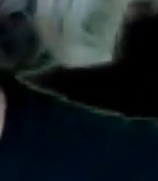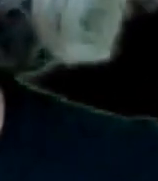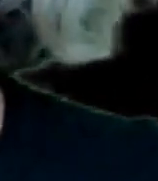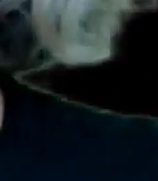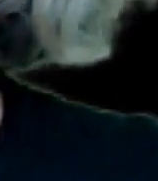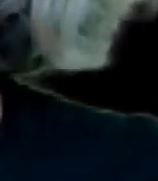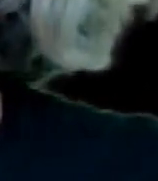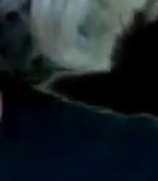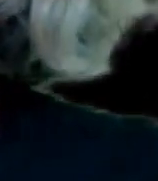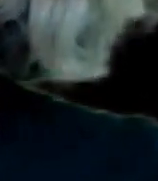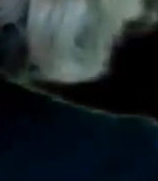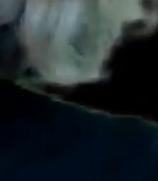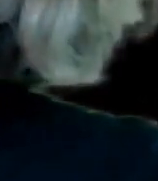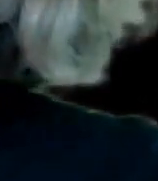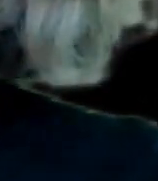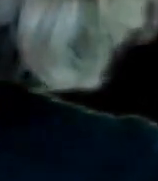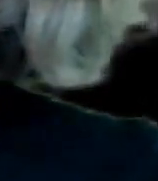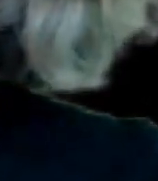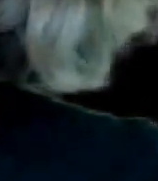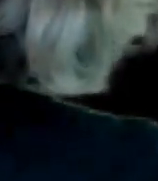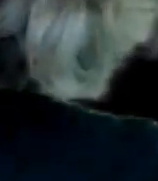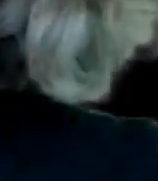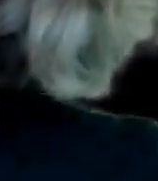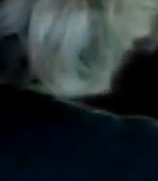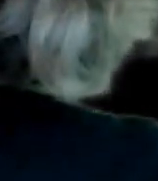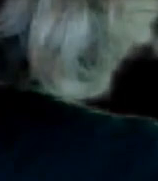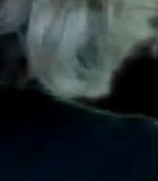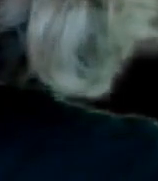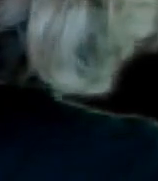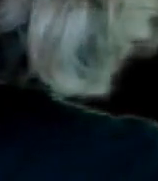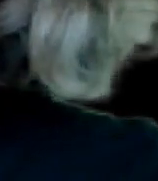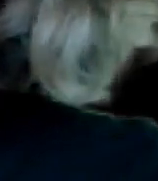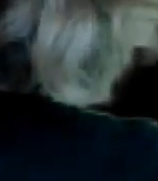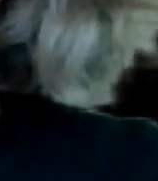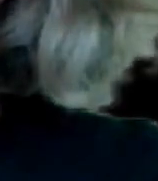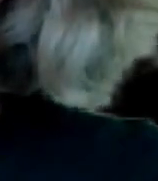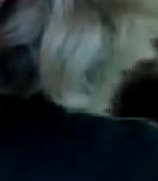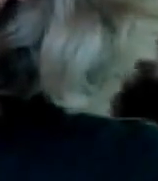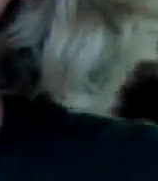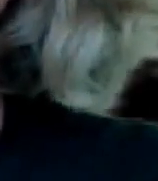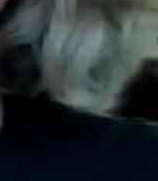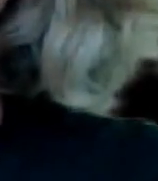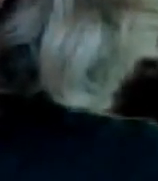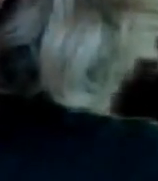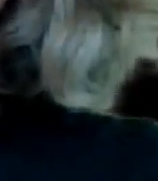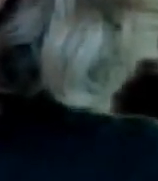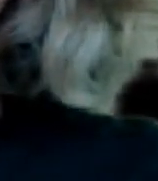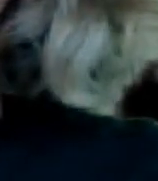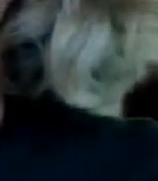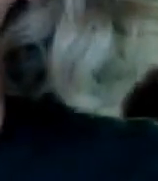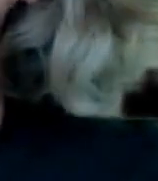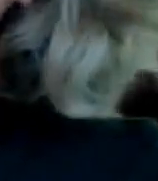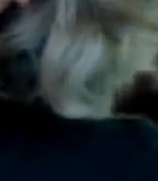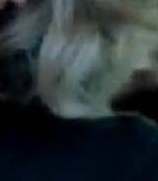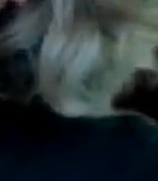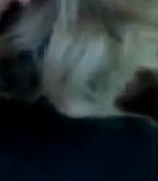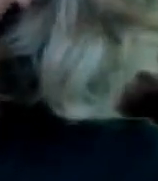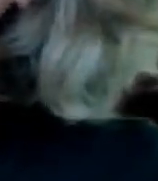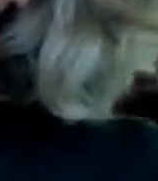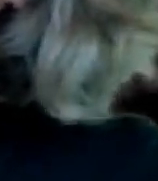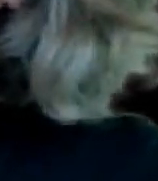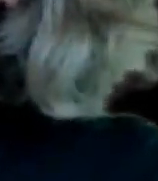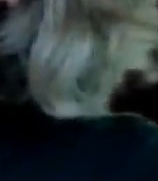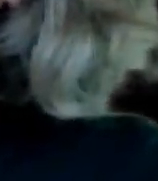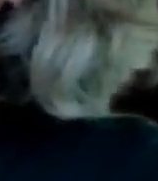sé quién vaya a estar ahí Entonces tengo que ir preparada En asuntos del petróleo En asuntos de educación